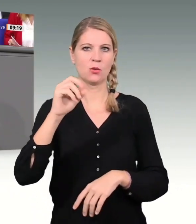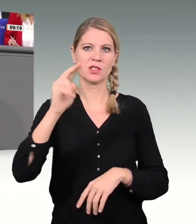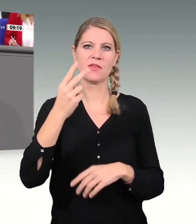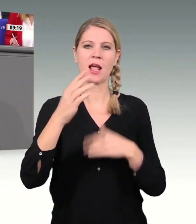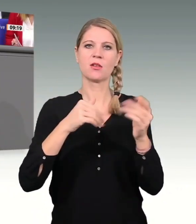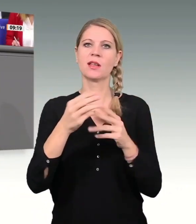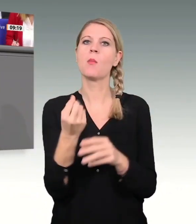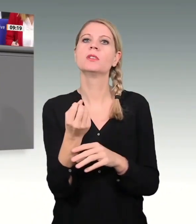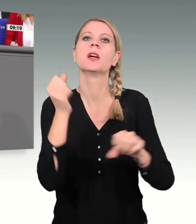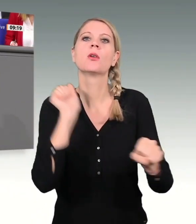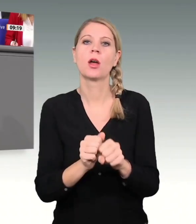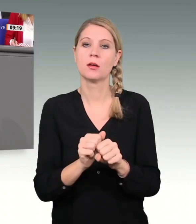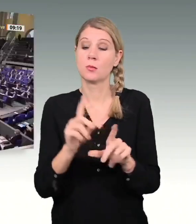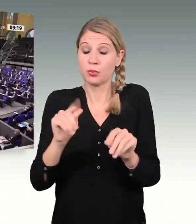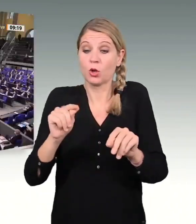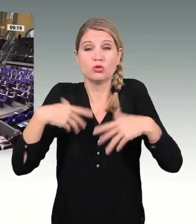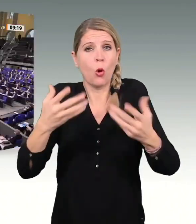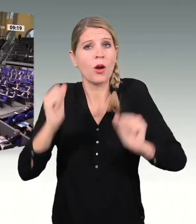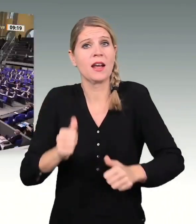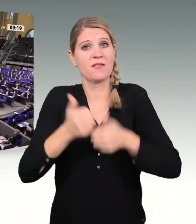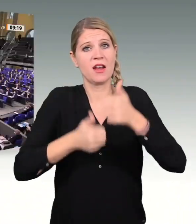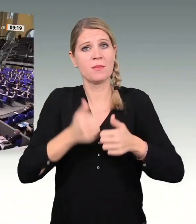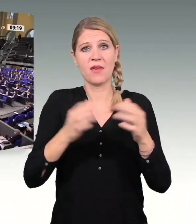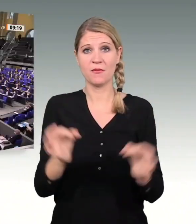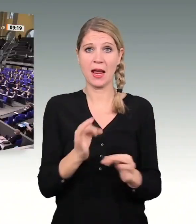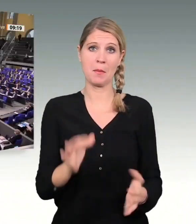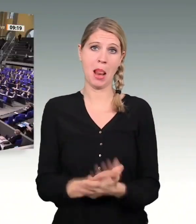Stelle wettbewerbsfähig zu bleiben, liebe Kolleginnen und Kollegen.